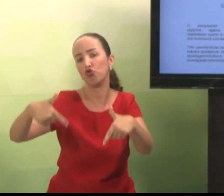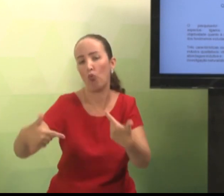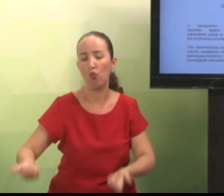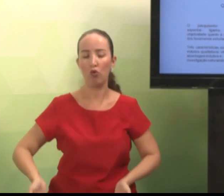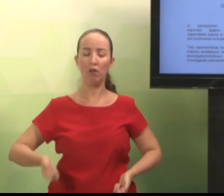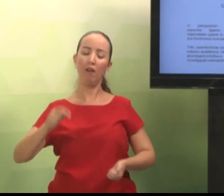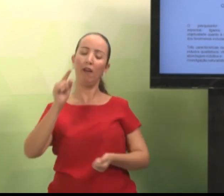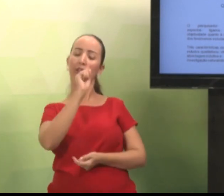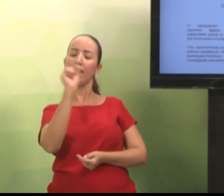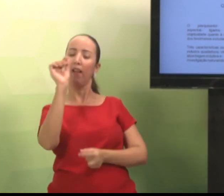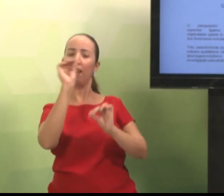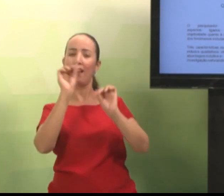quantos professores.